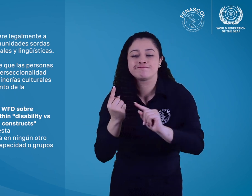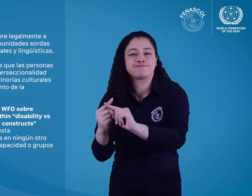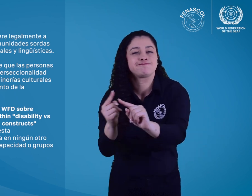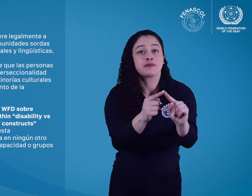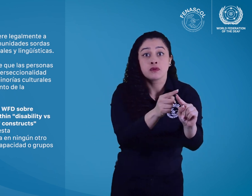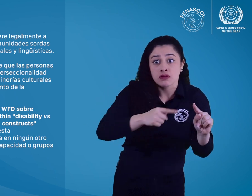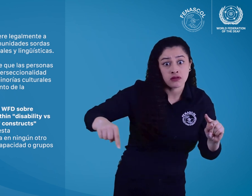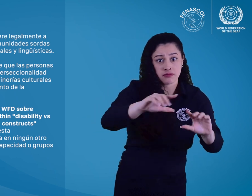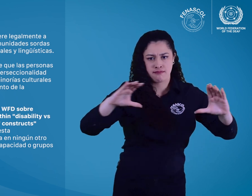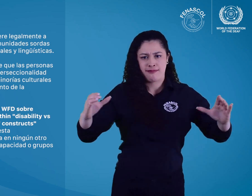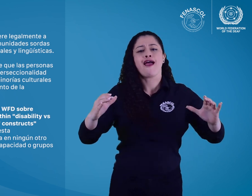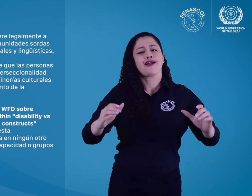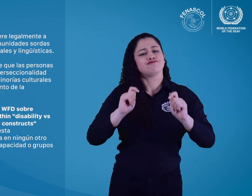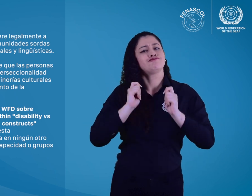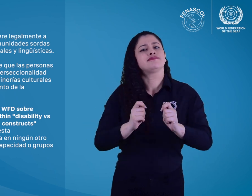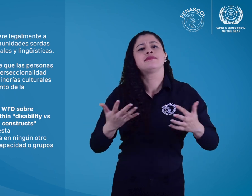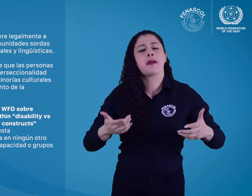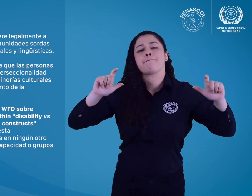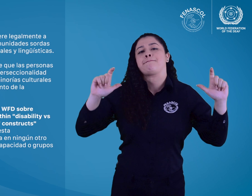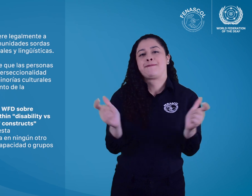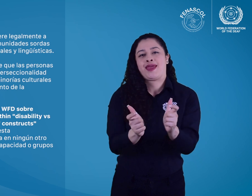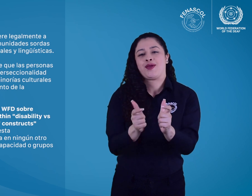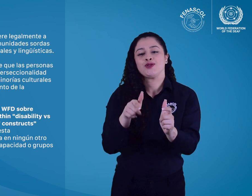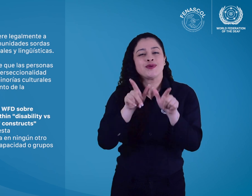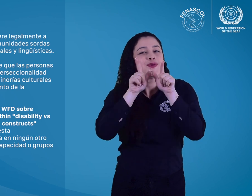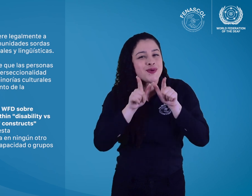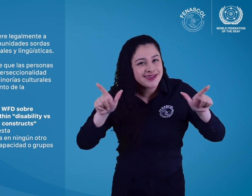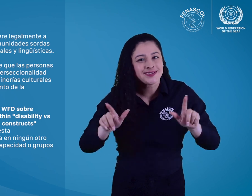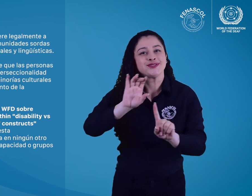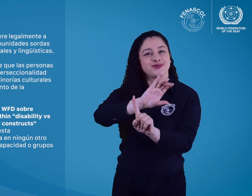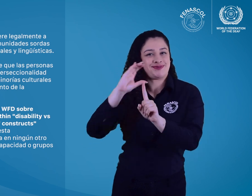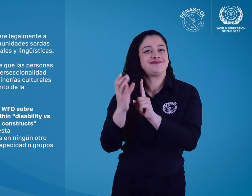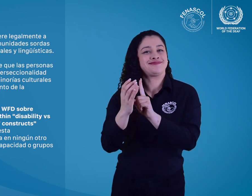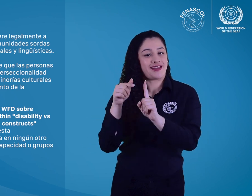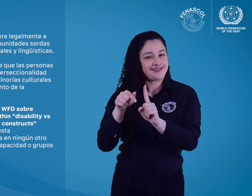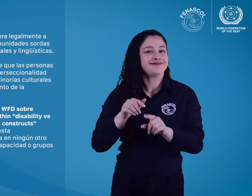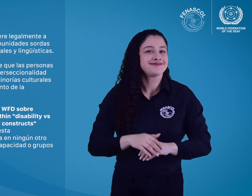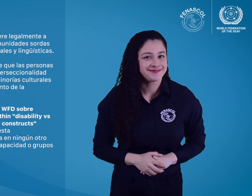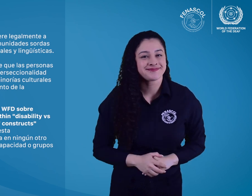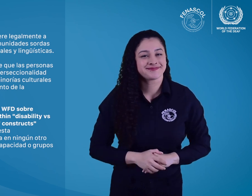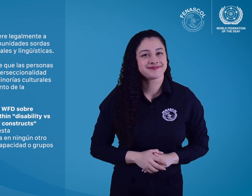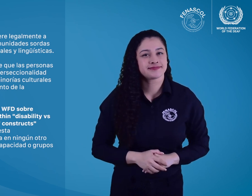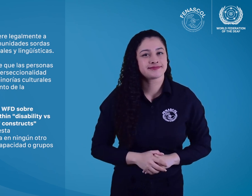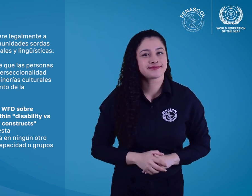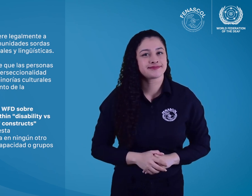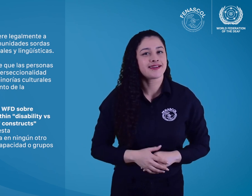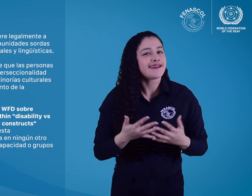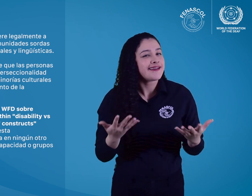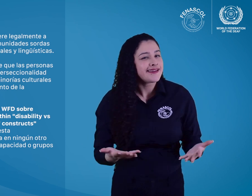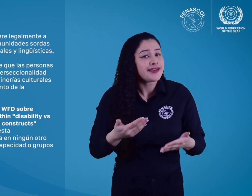las comunidades sordas la condición de minorías culturales y lingüísticas. Desde